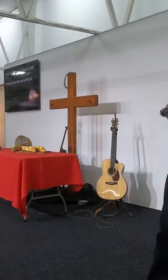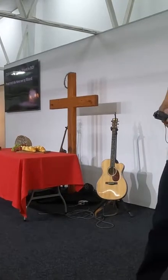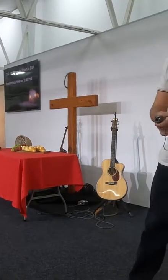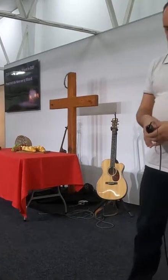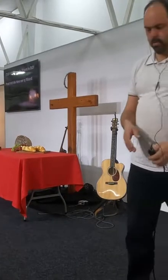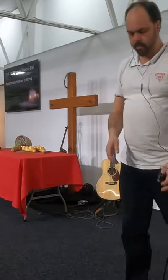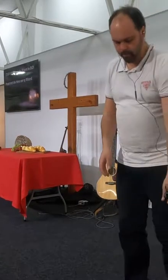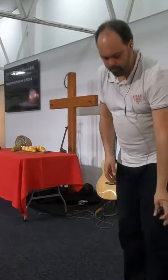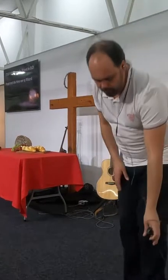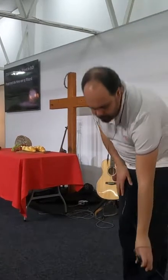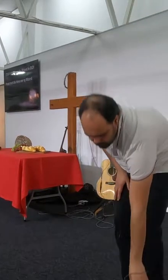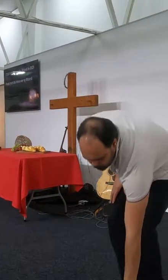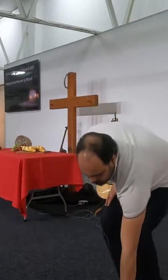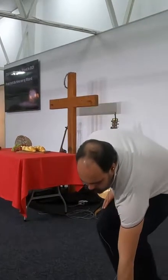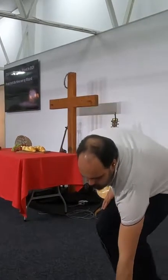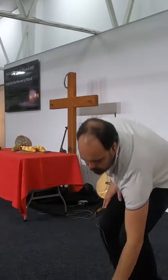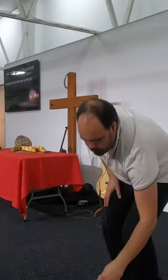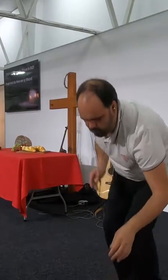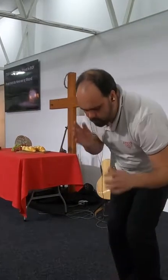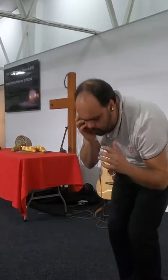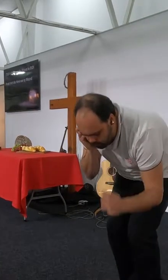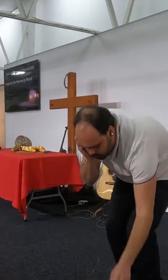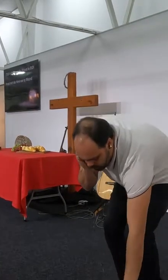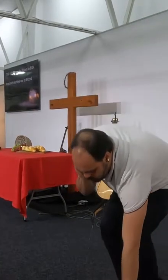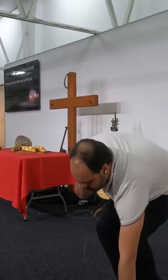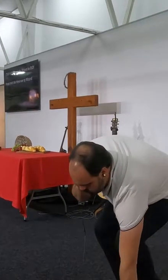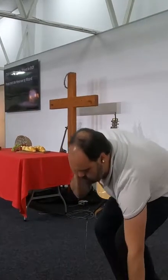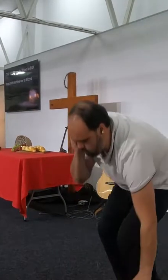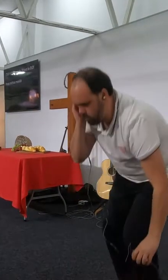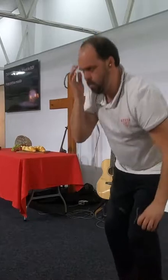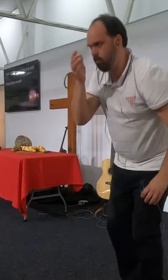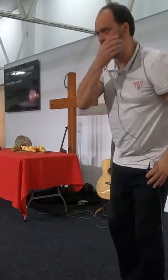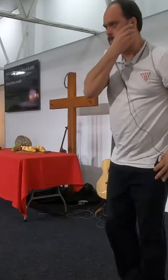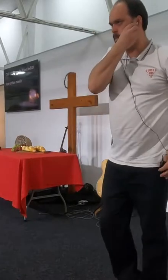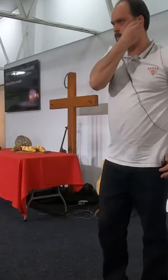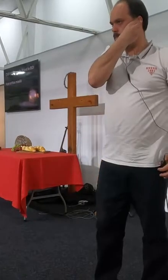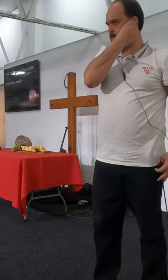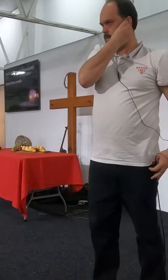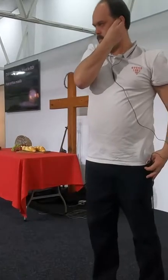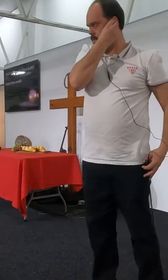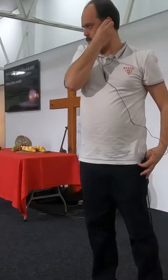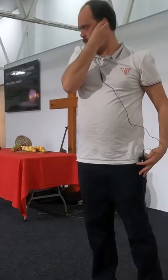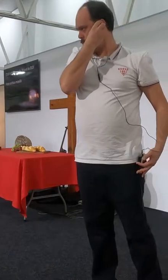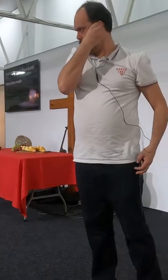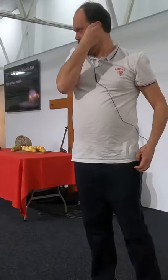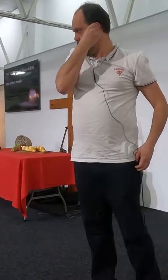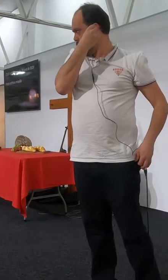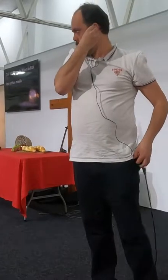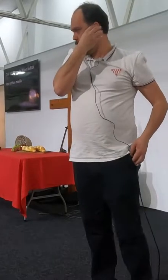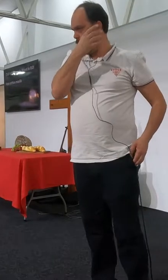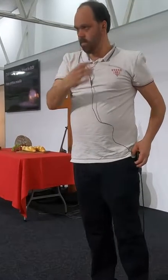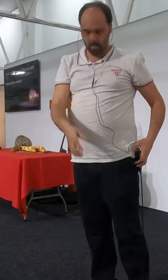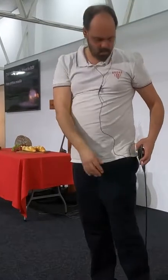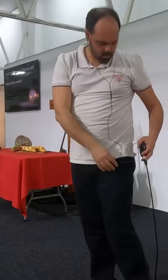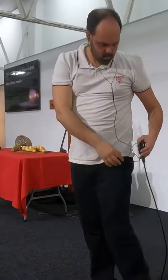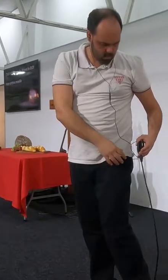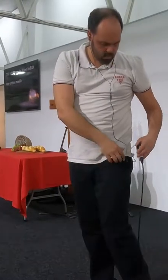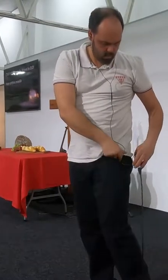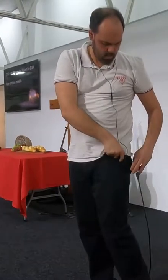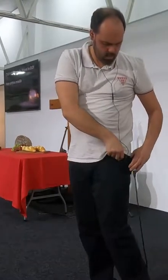woord, geer het vir die Heilige Geest kans, om het net nog dieper, in my leven in te breng, sien, ek dink, ons ondou feite moeilik, dis nie altyd so makkelijk, om